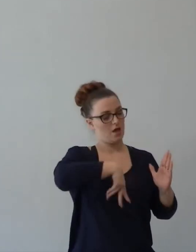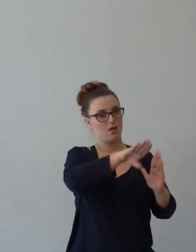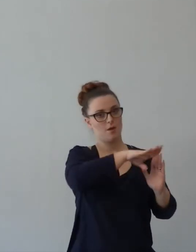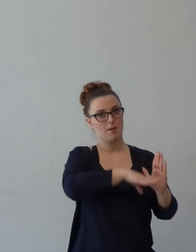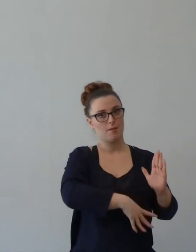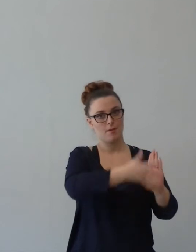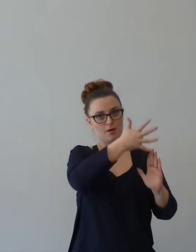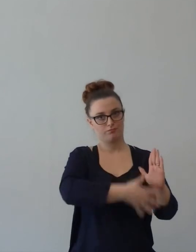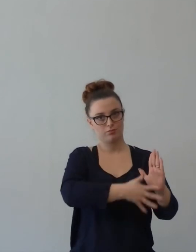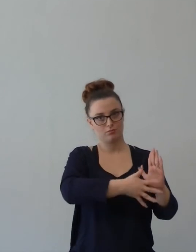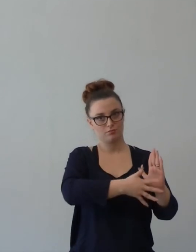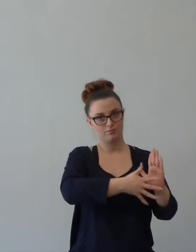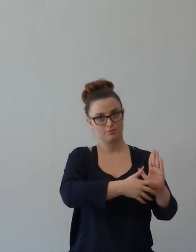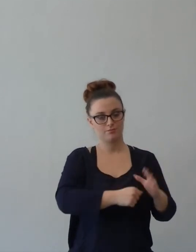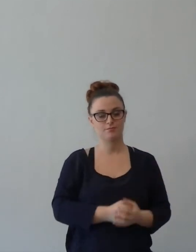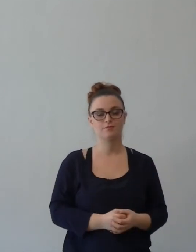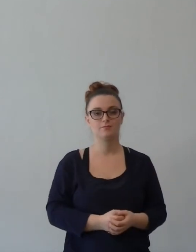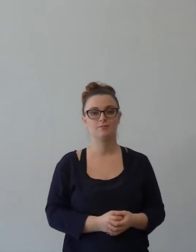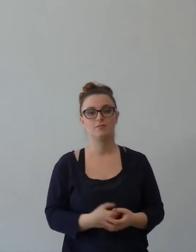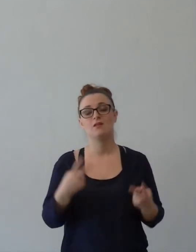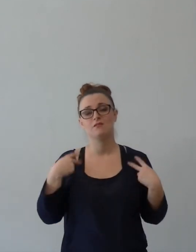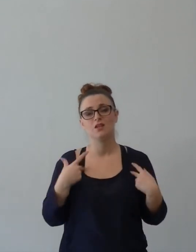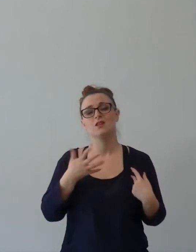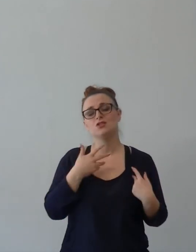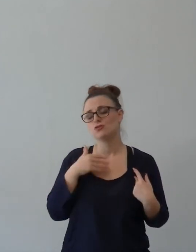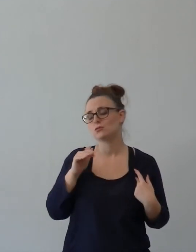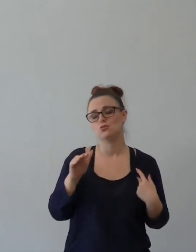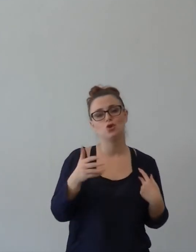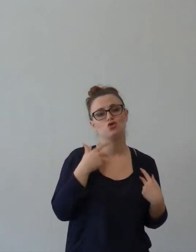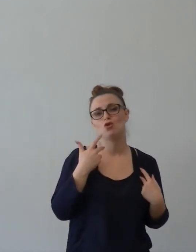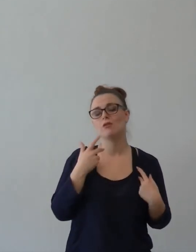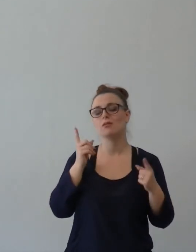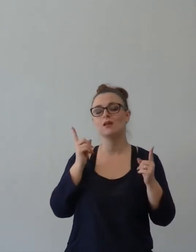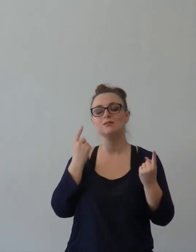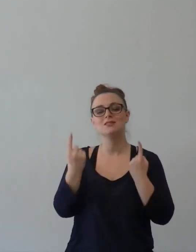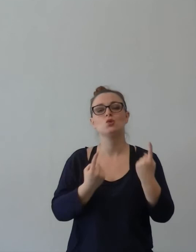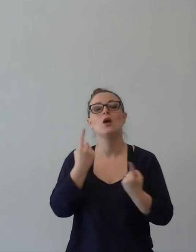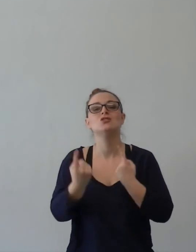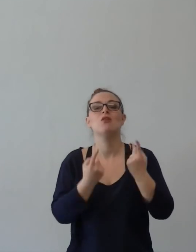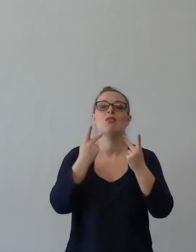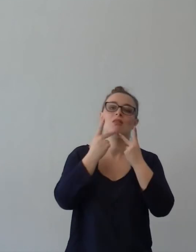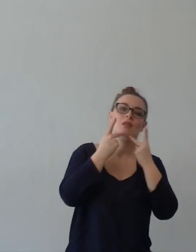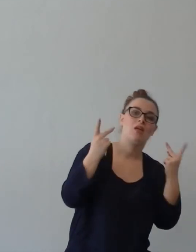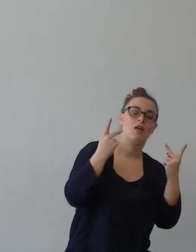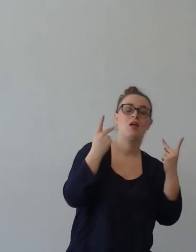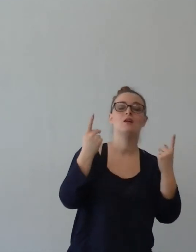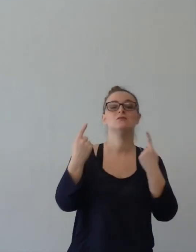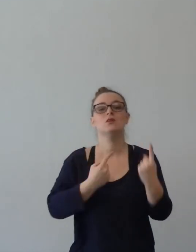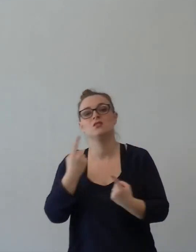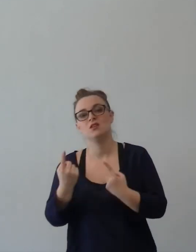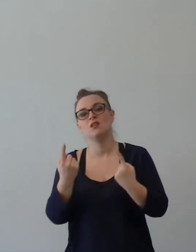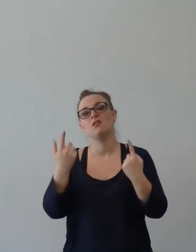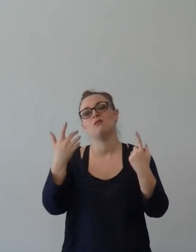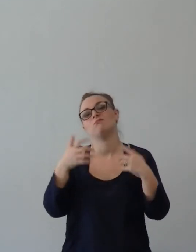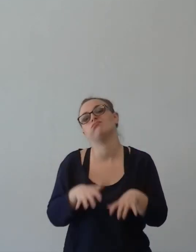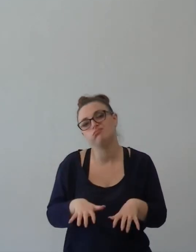momenti felici e momenti meno felici. avrai momenti dove stai veramente bene e